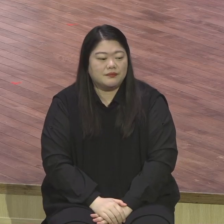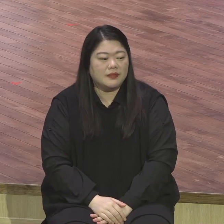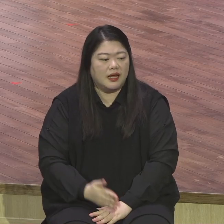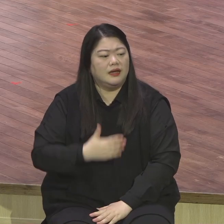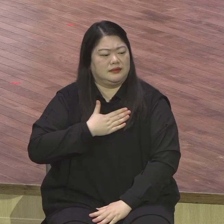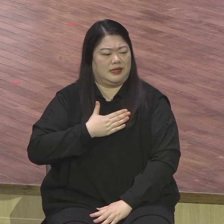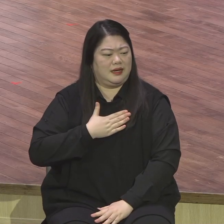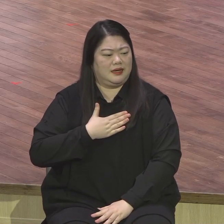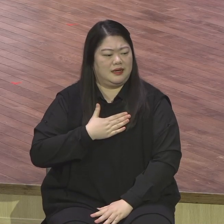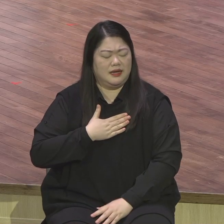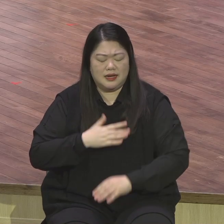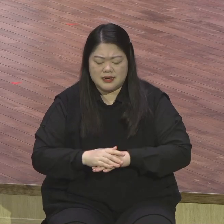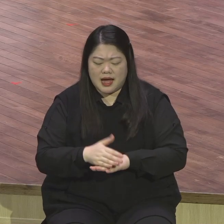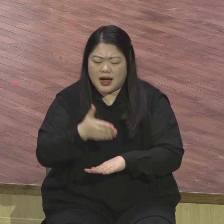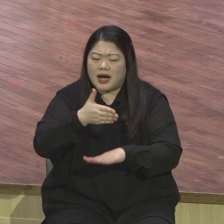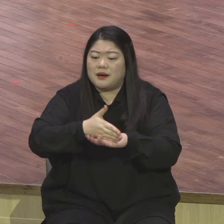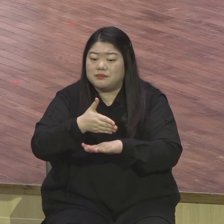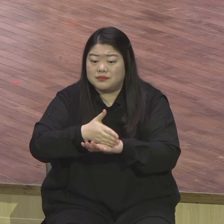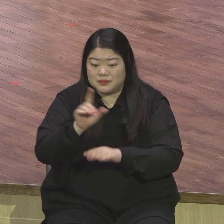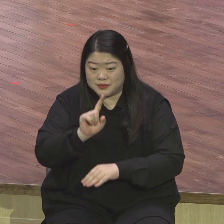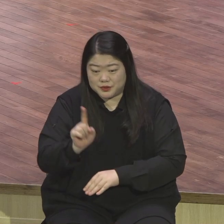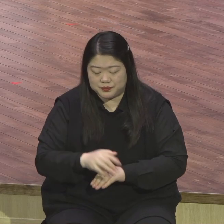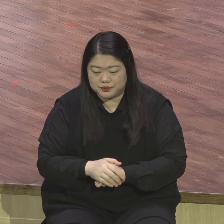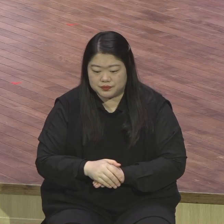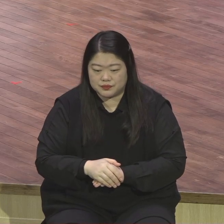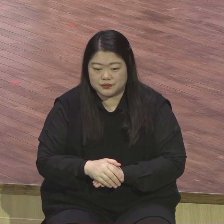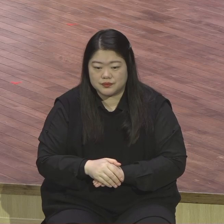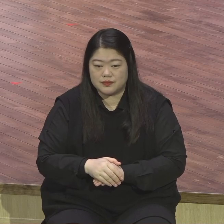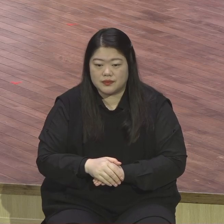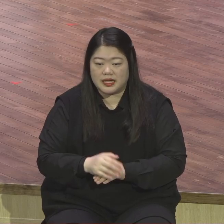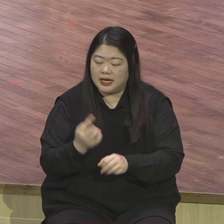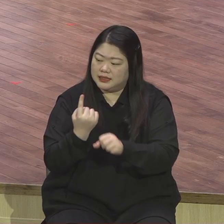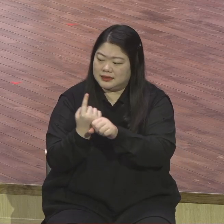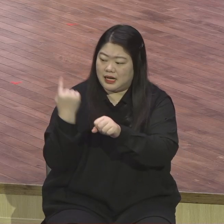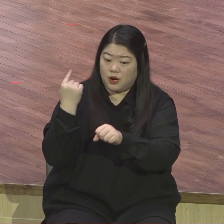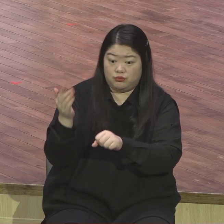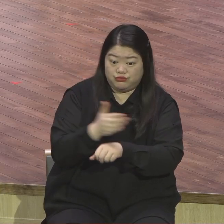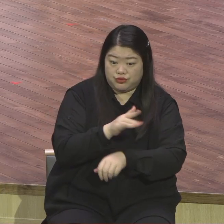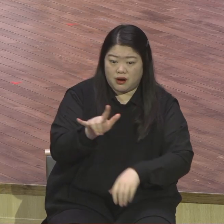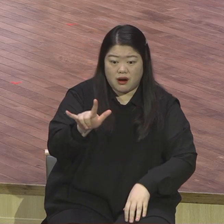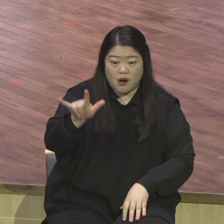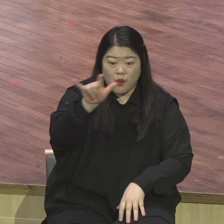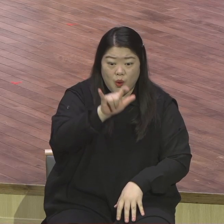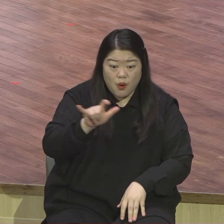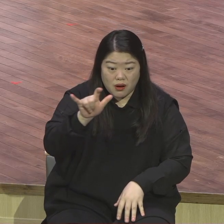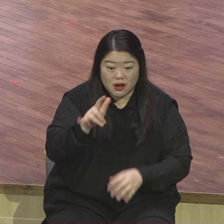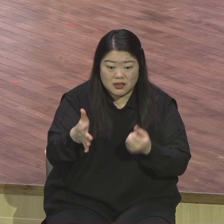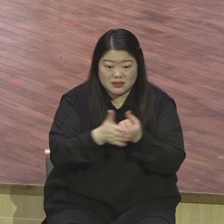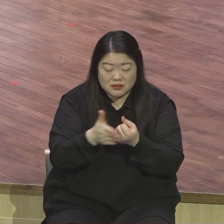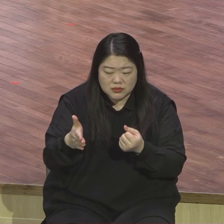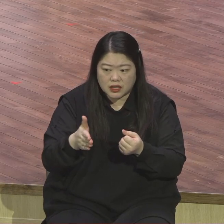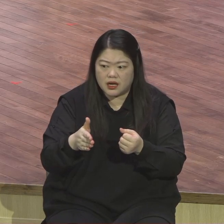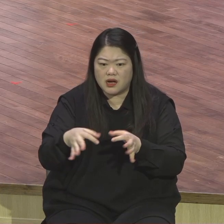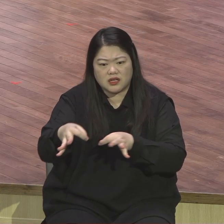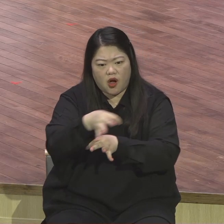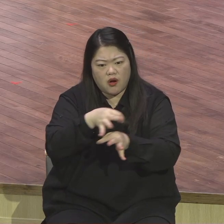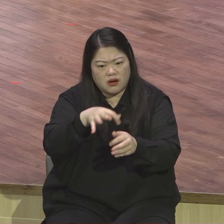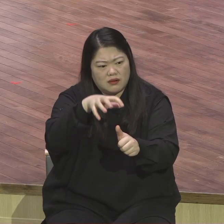코로나19로 인해서 세상은 많은 것을 제약받고 심지어 교회들도 쪽을 못 쓰고 그냥 교인들이 줄어가고